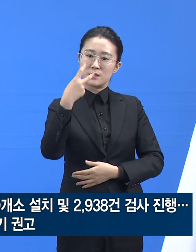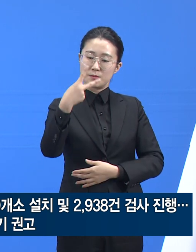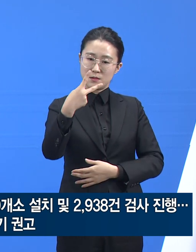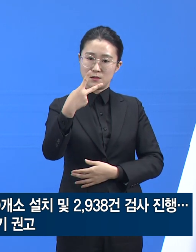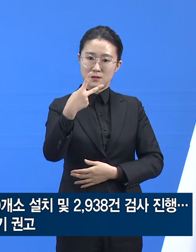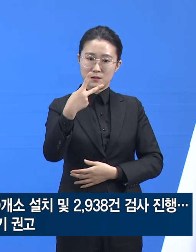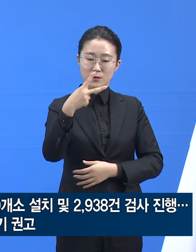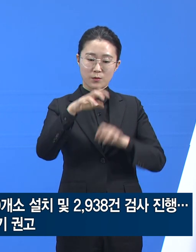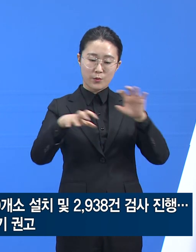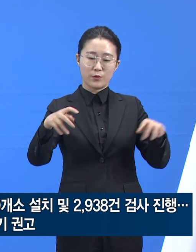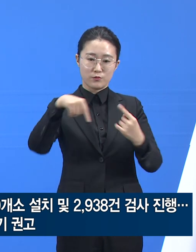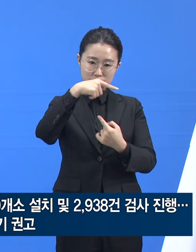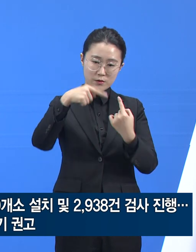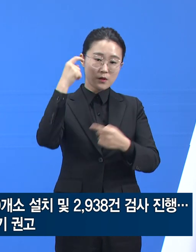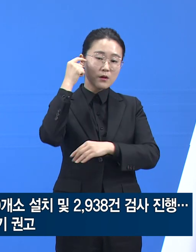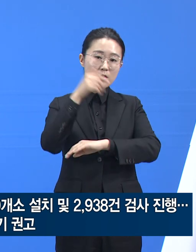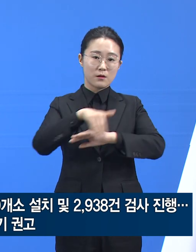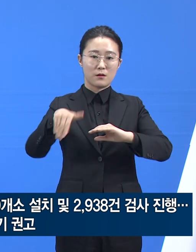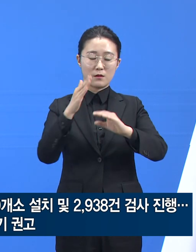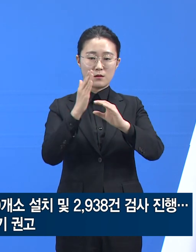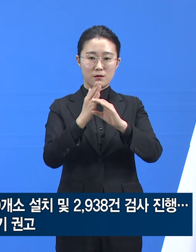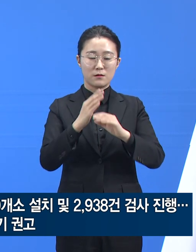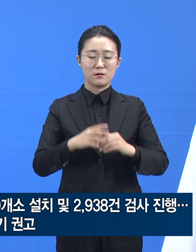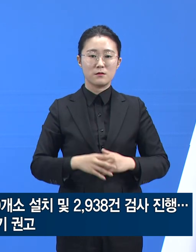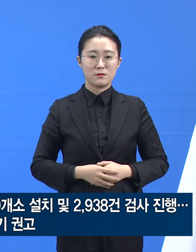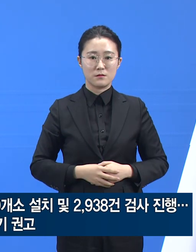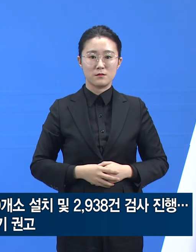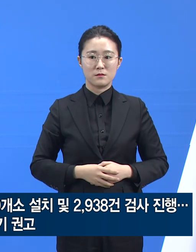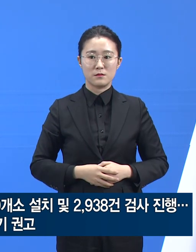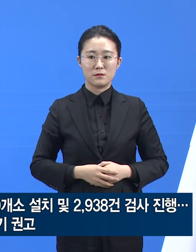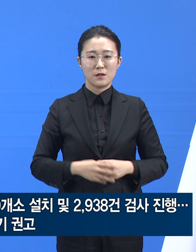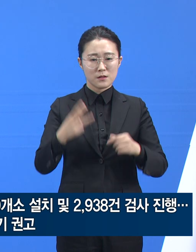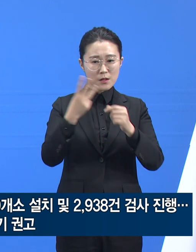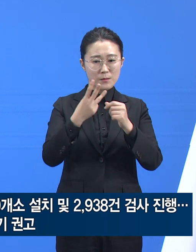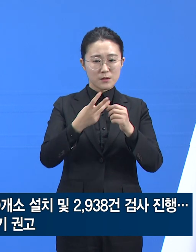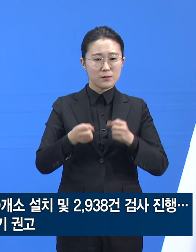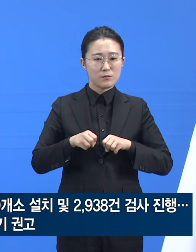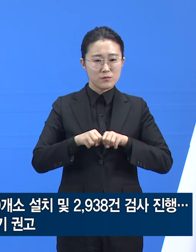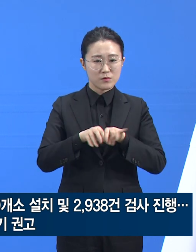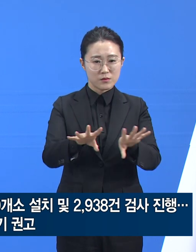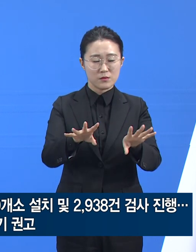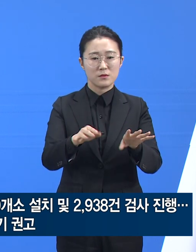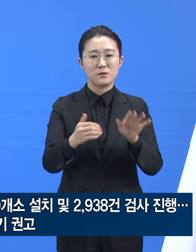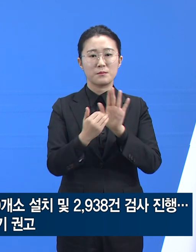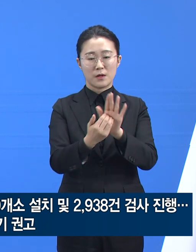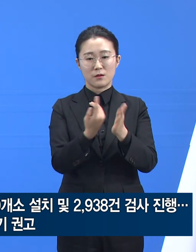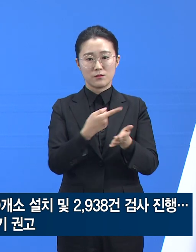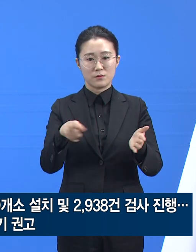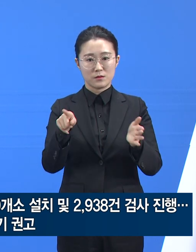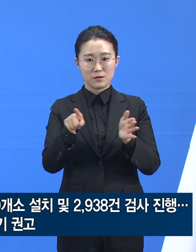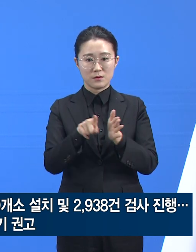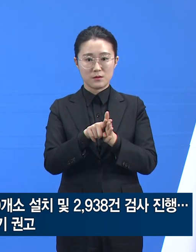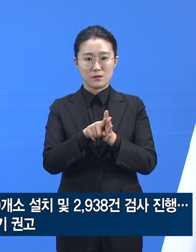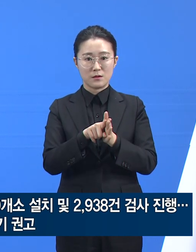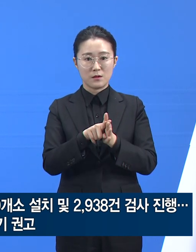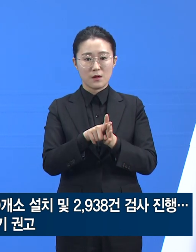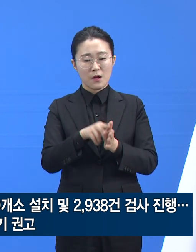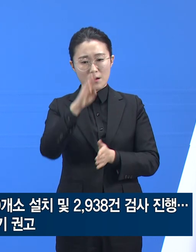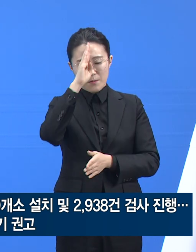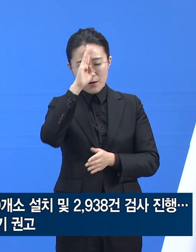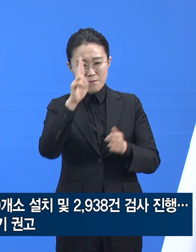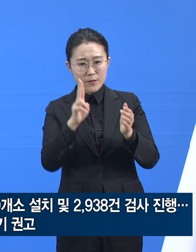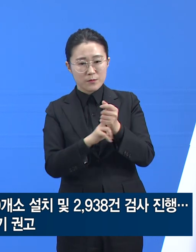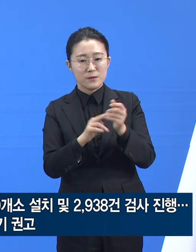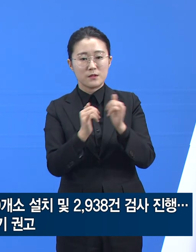계획입니다. 코로나19 3차 대유행 확산세를 꺾기 위해서는 무증상 감염원들을 선체적으로 발견하는 것이